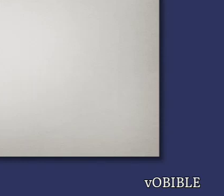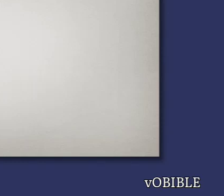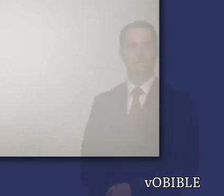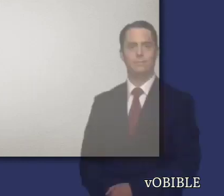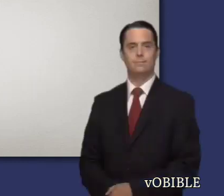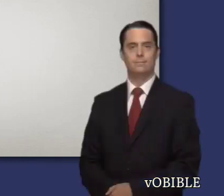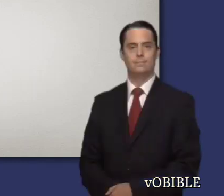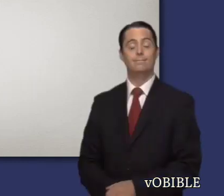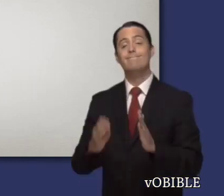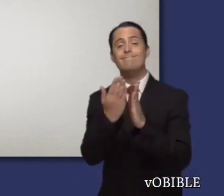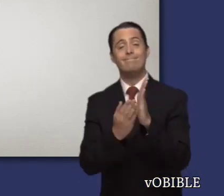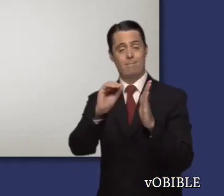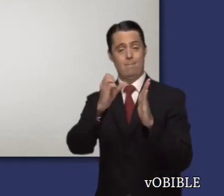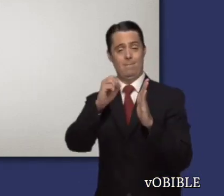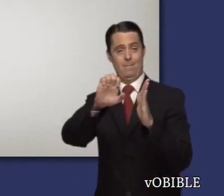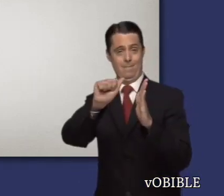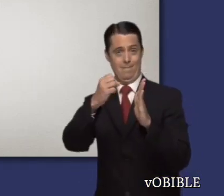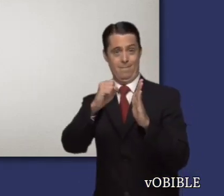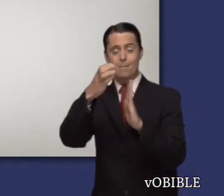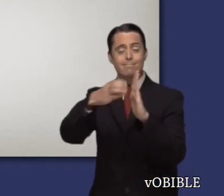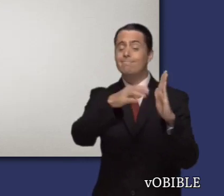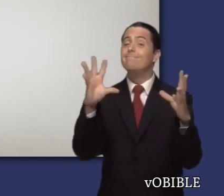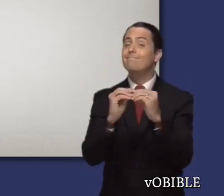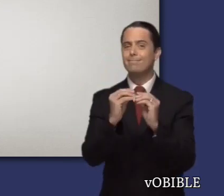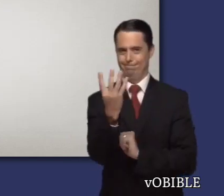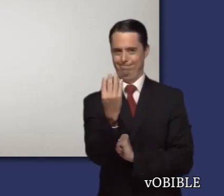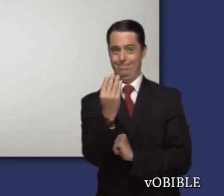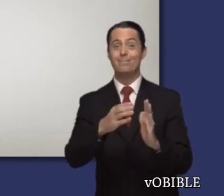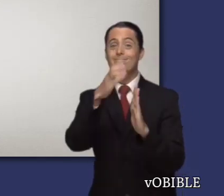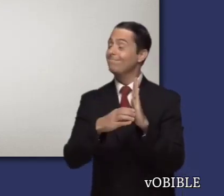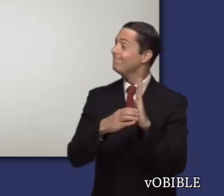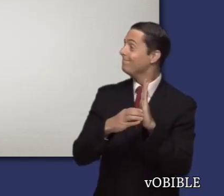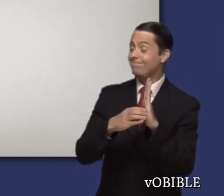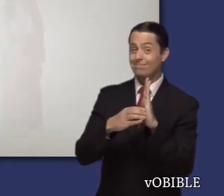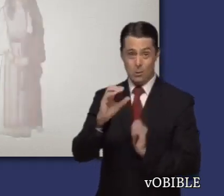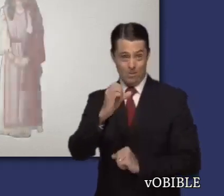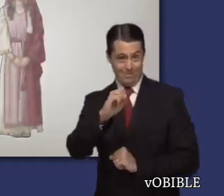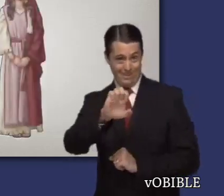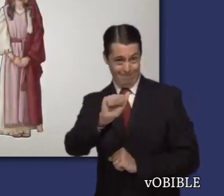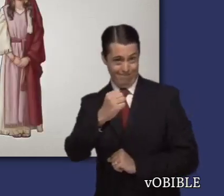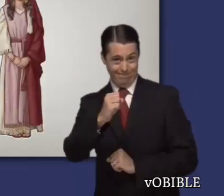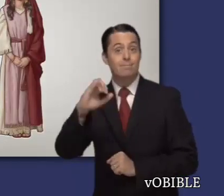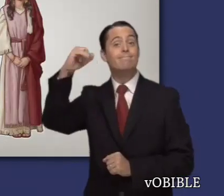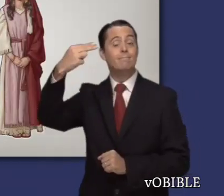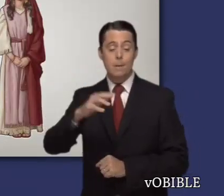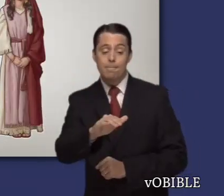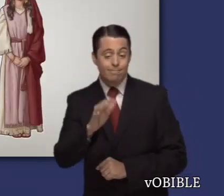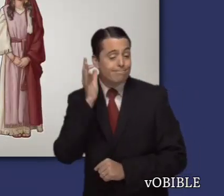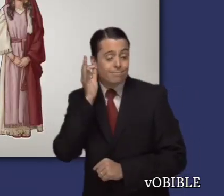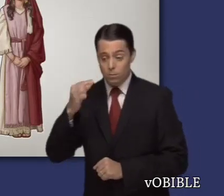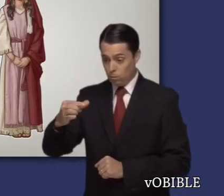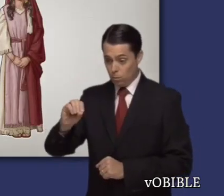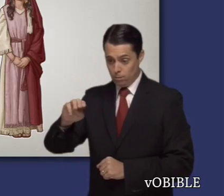El libro de Oseas tiene 14 capítulos. En los capítulos 1 a 3, la vida familiar de Oseas se usa para